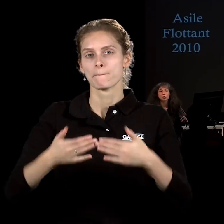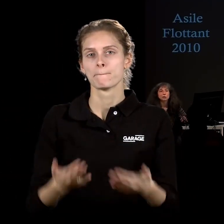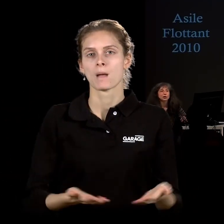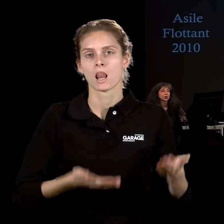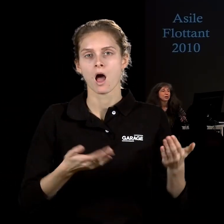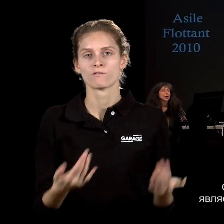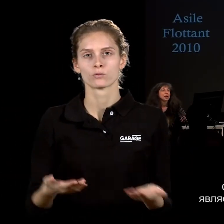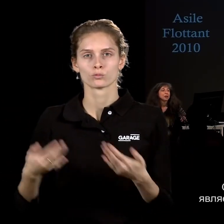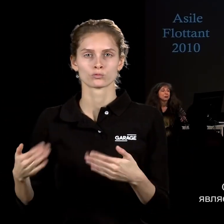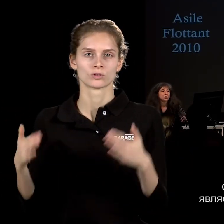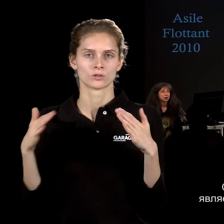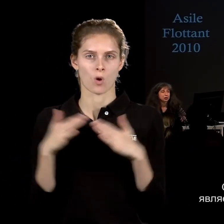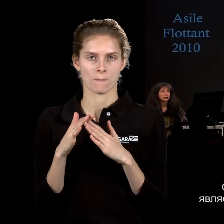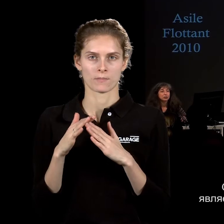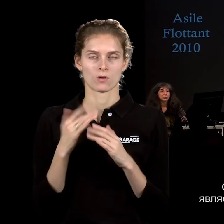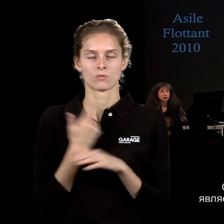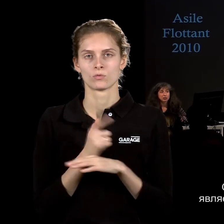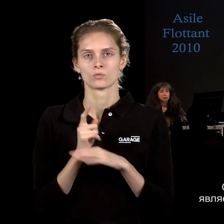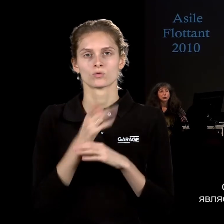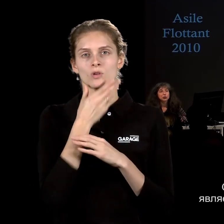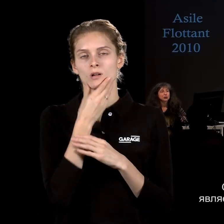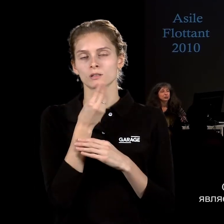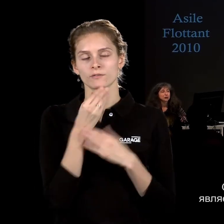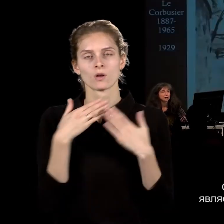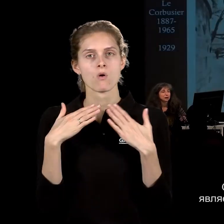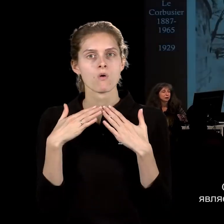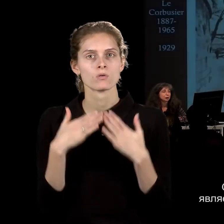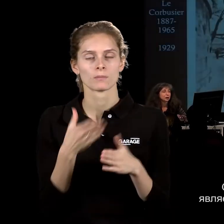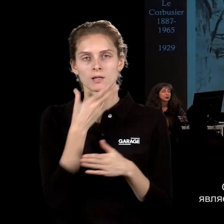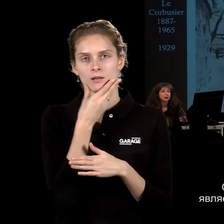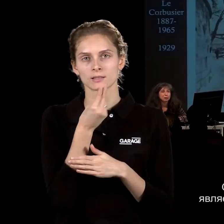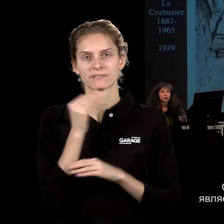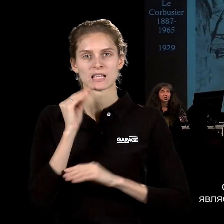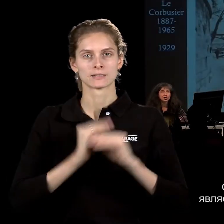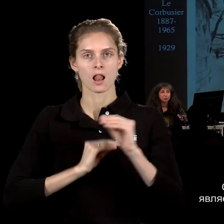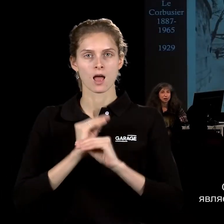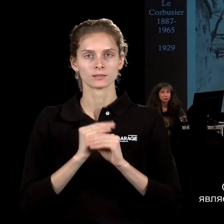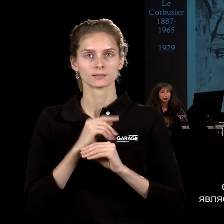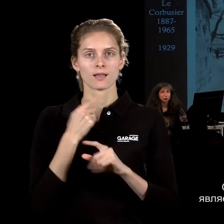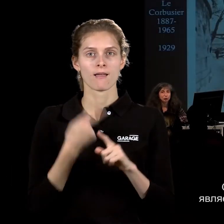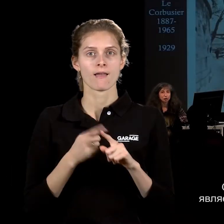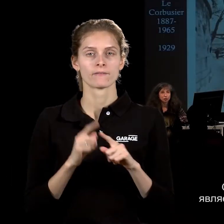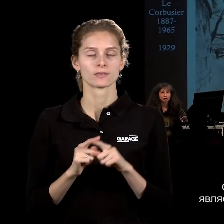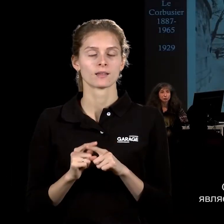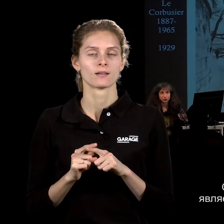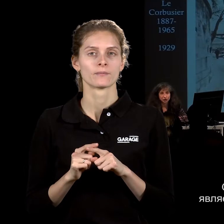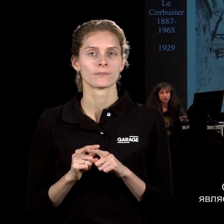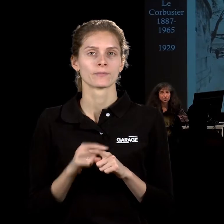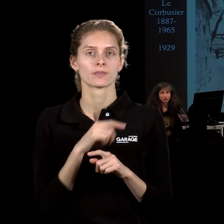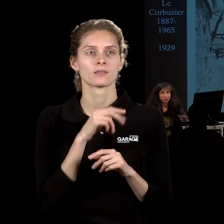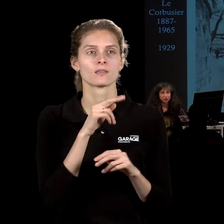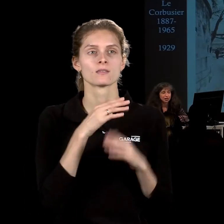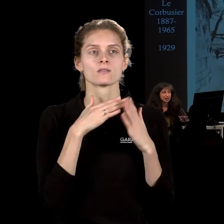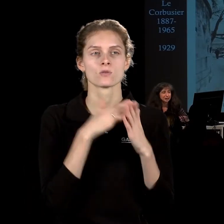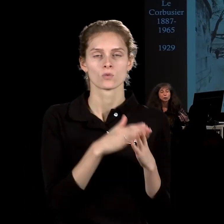плавучее прибежище, очень красивый корабль, очень красивая инсталляция, которая является репликой корабля, построенного, или Корбюзье,